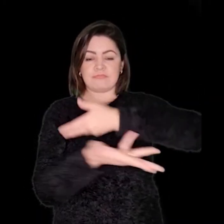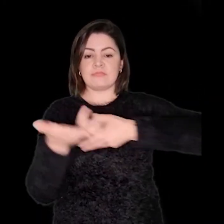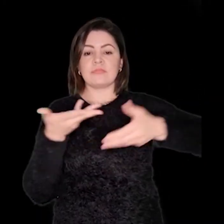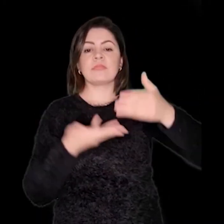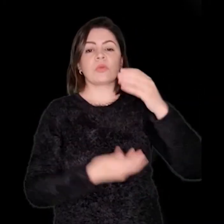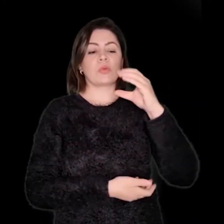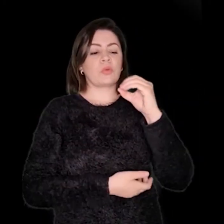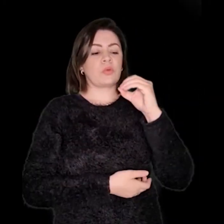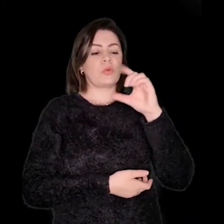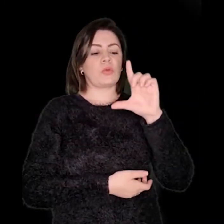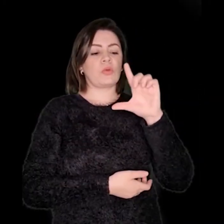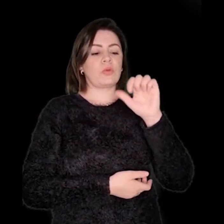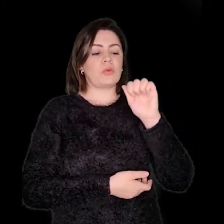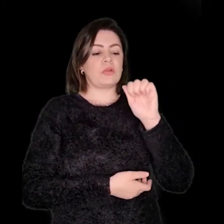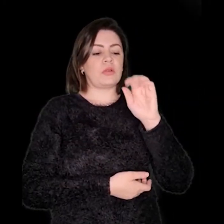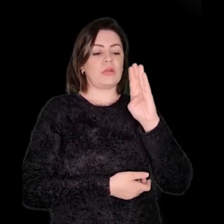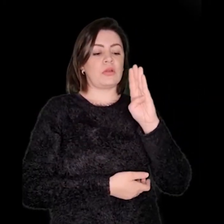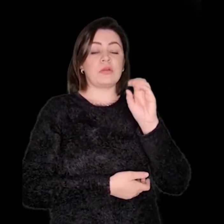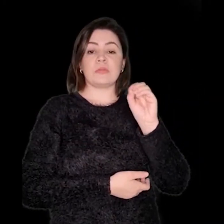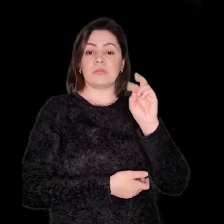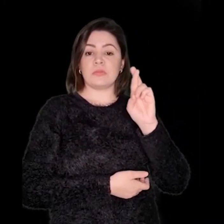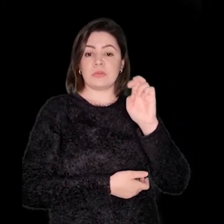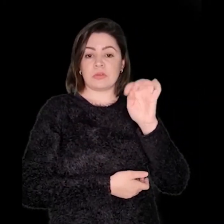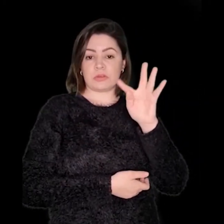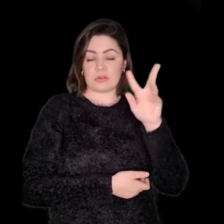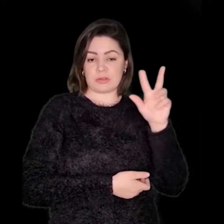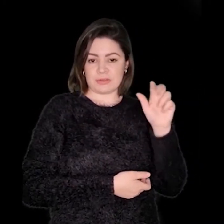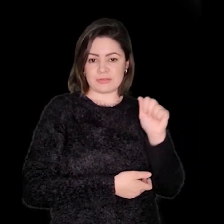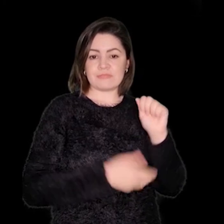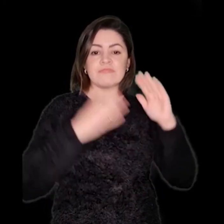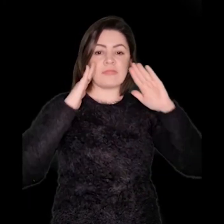colaborativa, que é o nosso fórum,